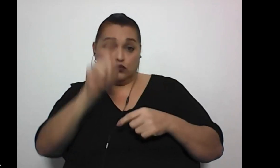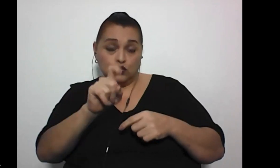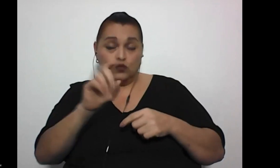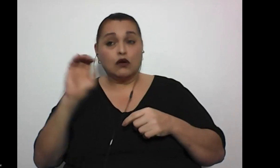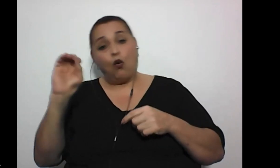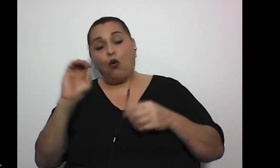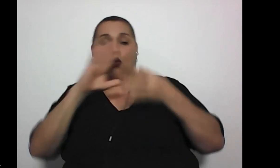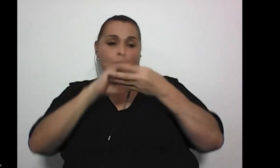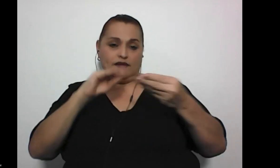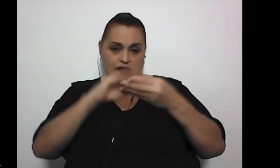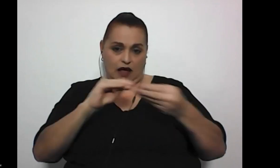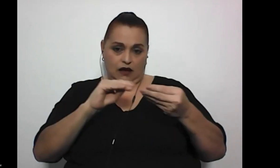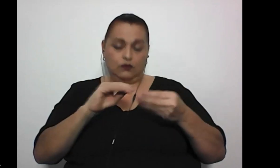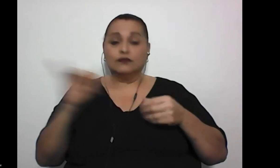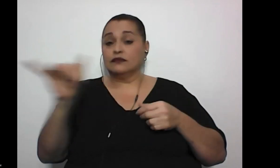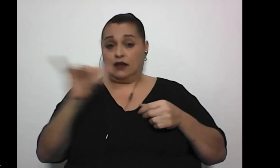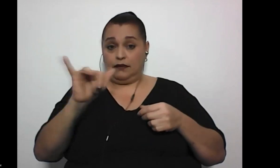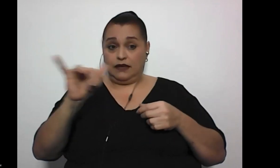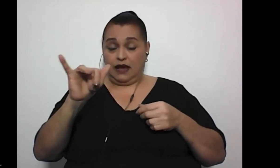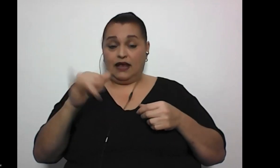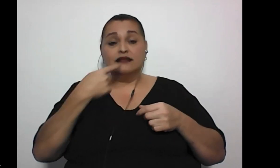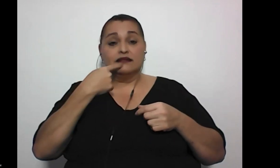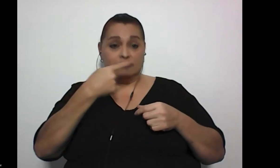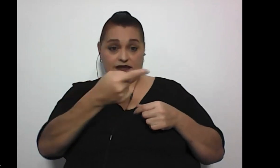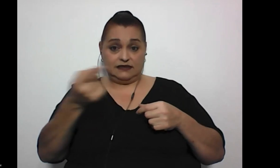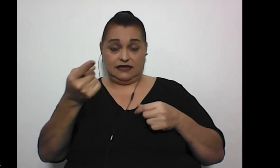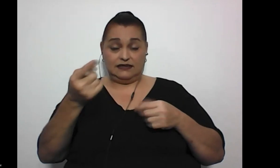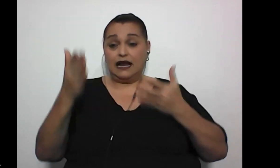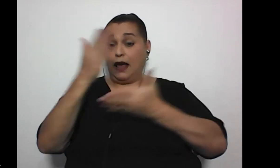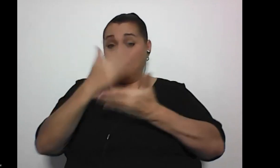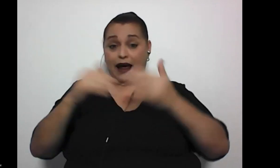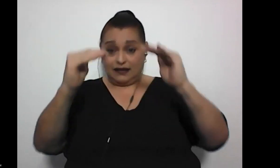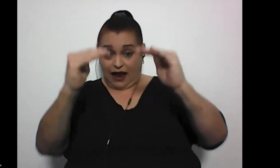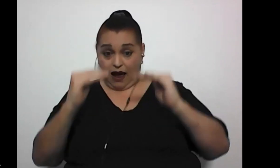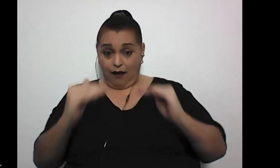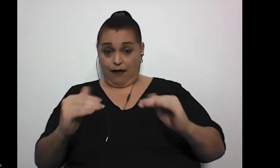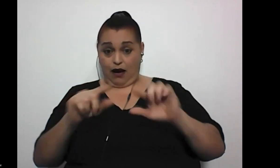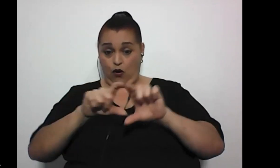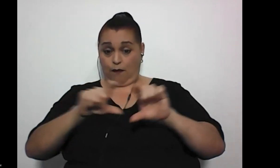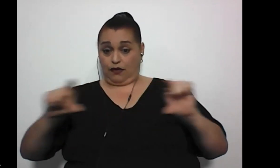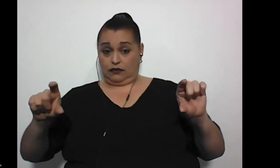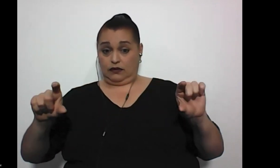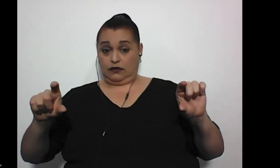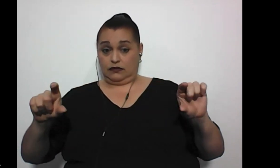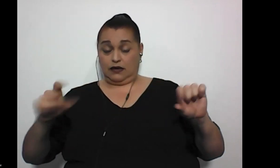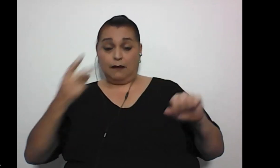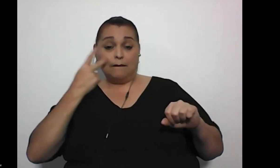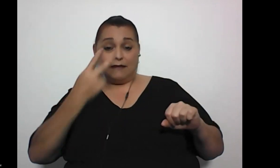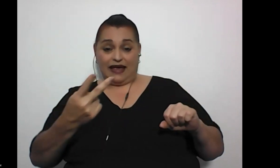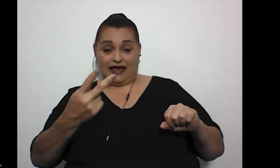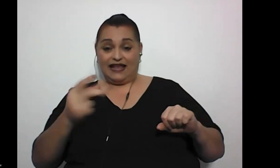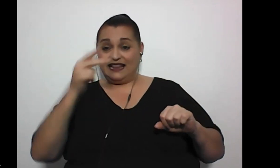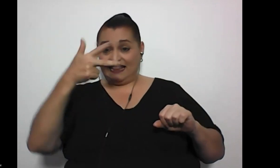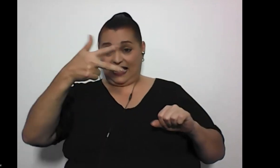o algún comentario también indicarles que en la parte inferior de la pantalla van a ver tres